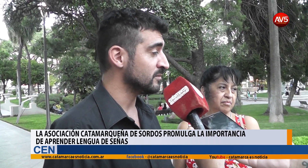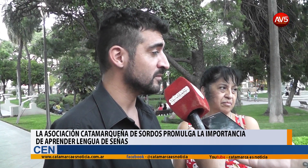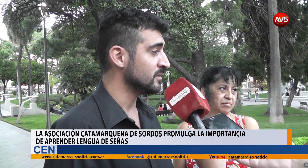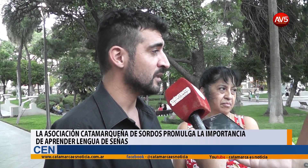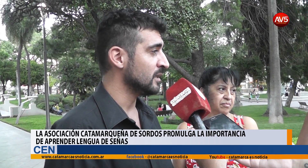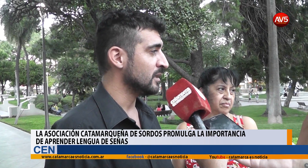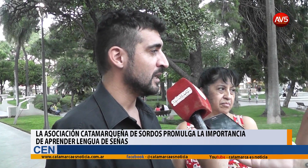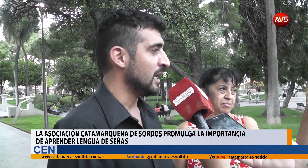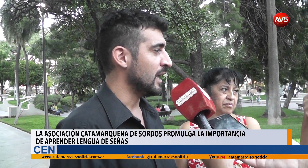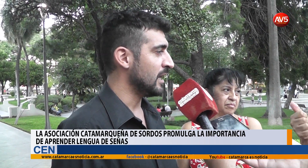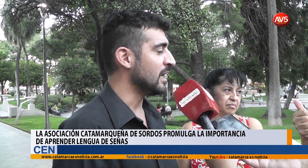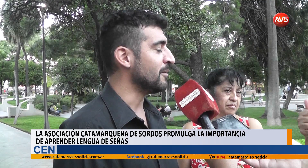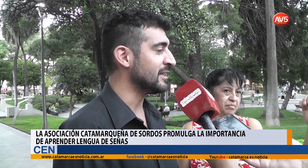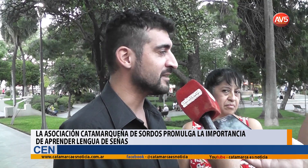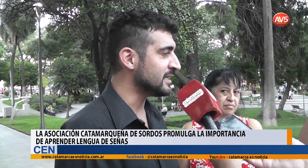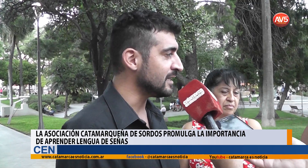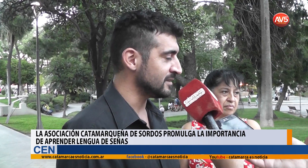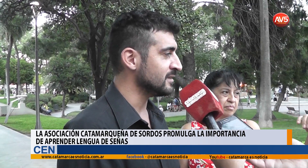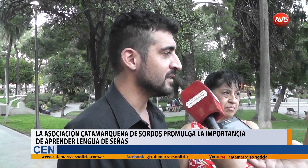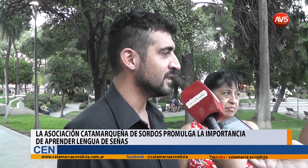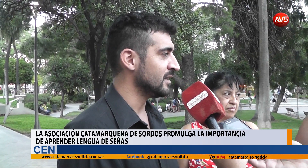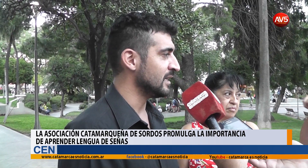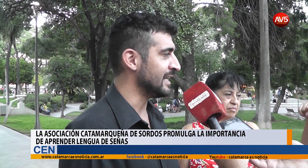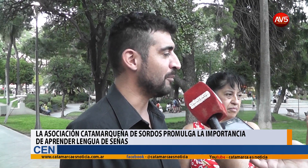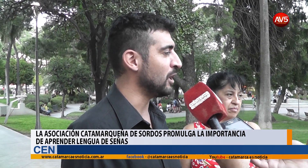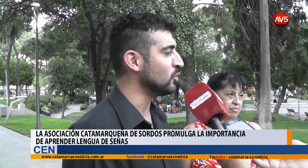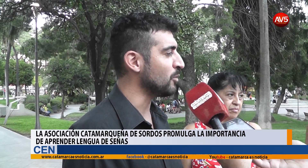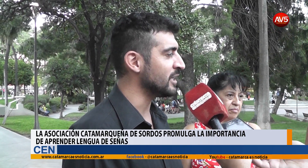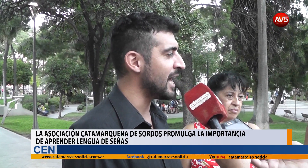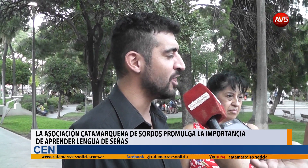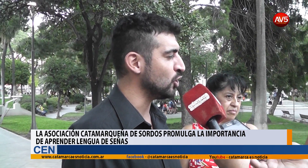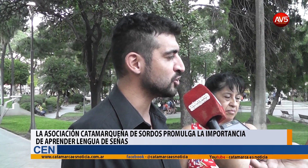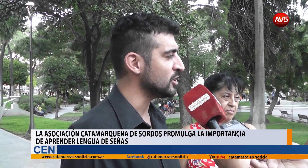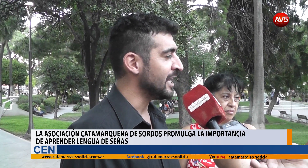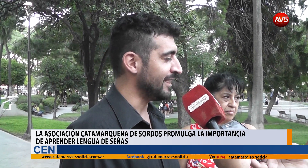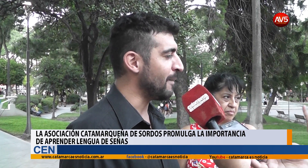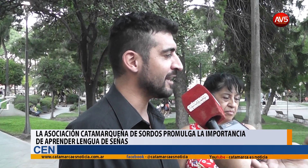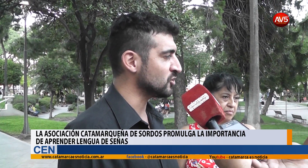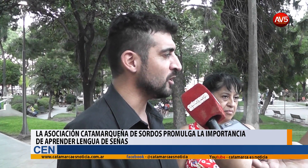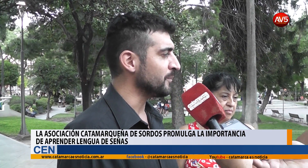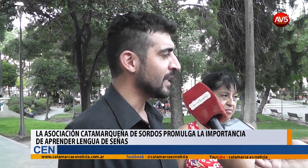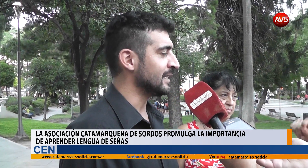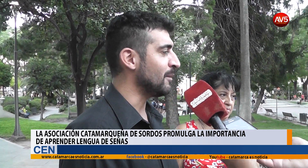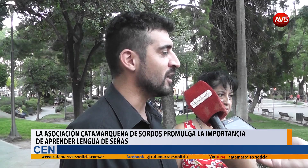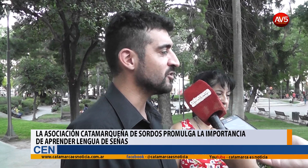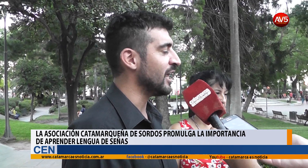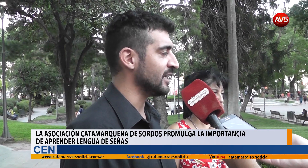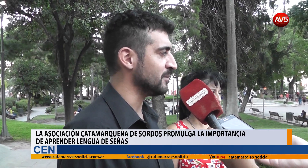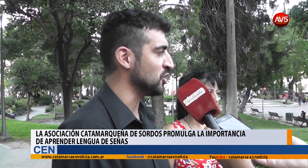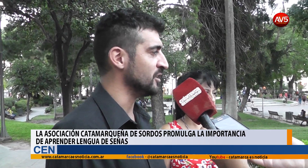el 26, y después el último, el día 2 de marzo, estamos haciendo las inscripciones.